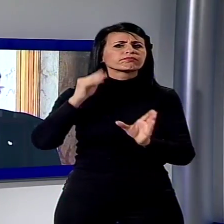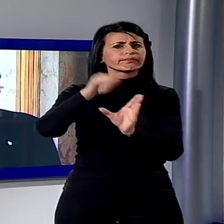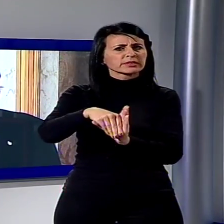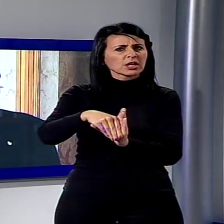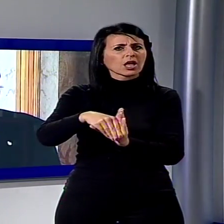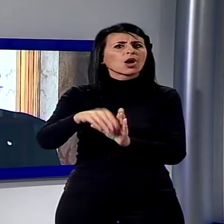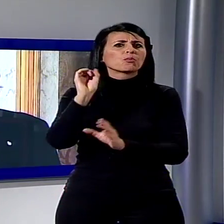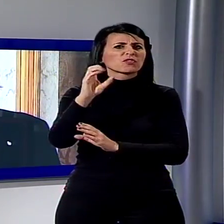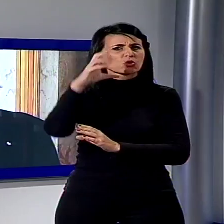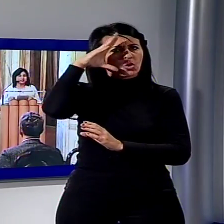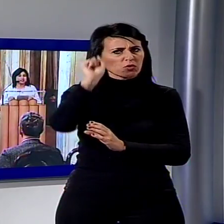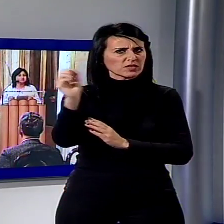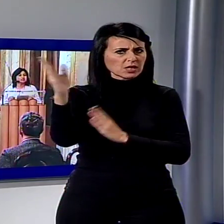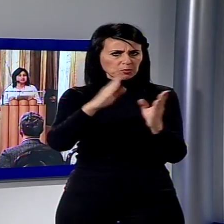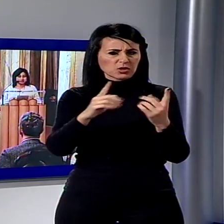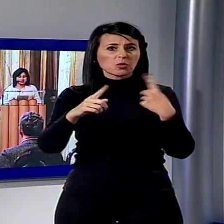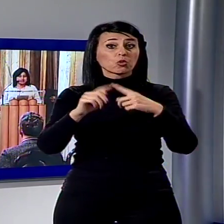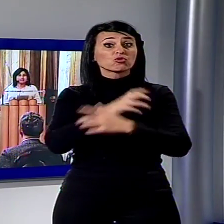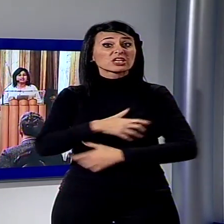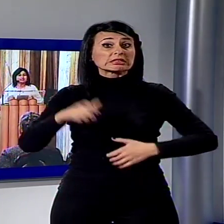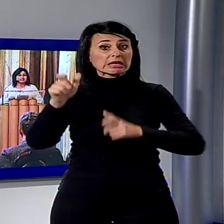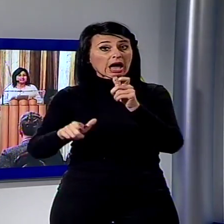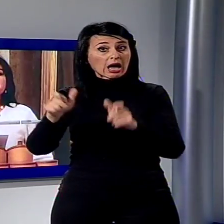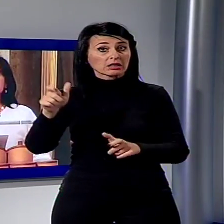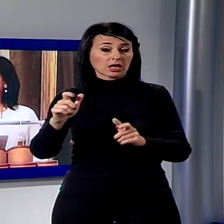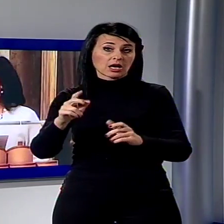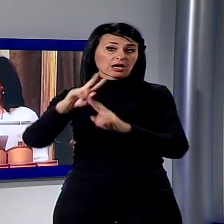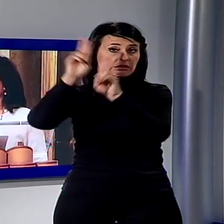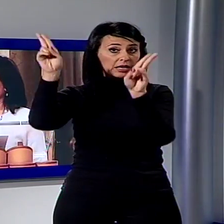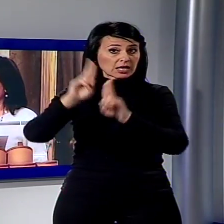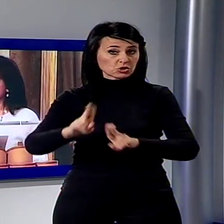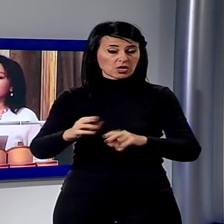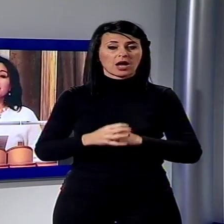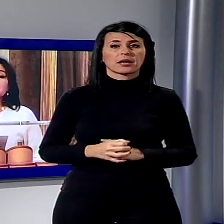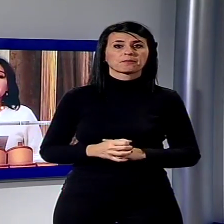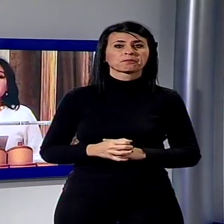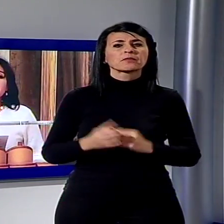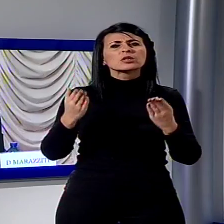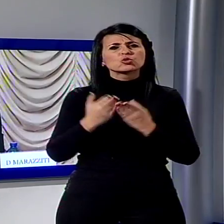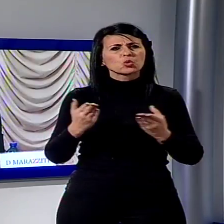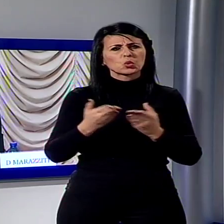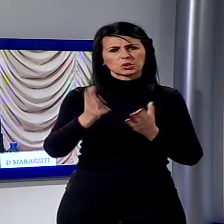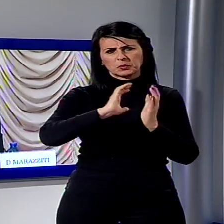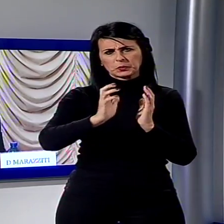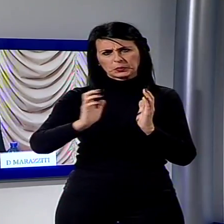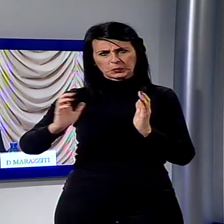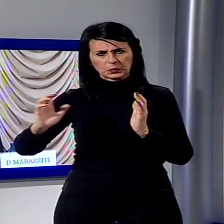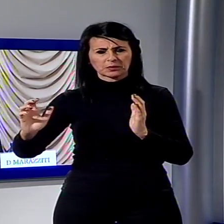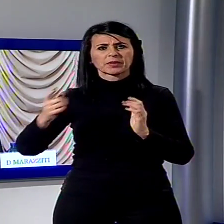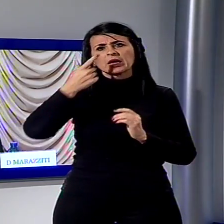di Pisa e scienziati di rilievo internazionale. In cantiere ci sono numerosi studi, ha spiegato la responsabile ricerche Donatella